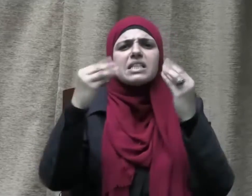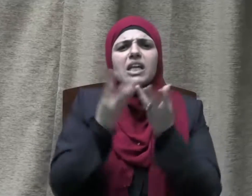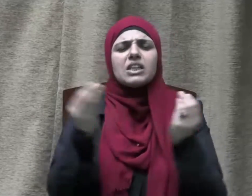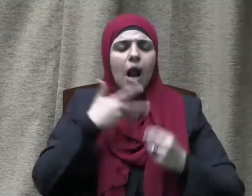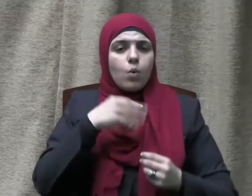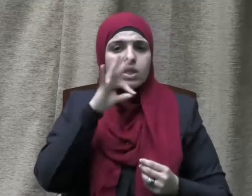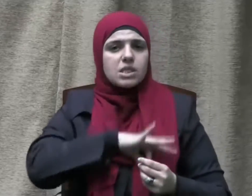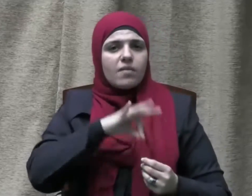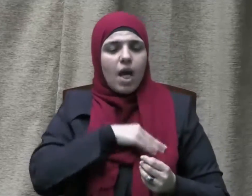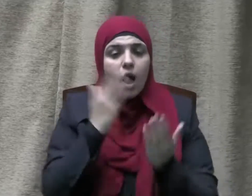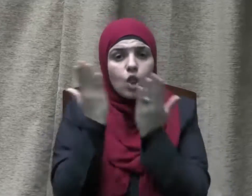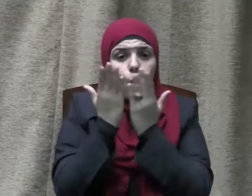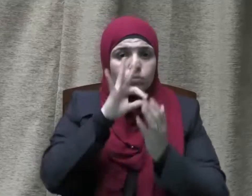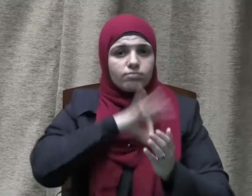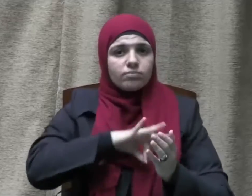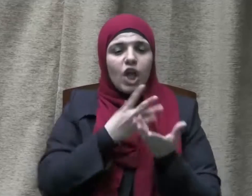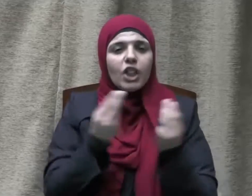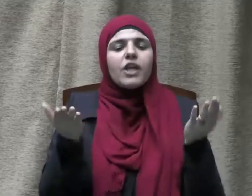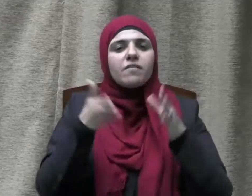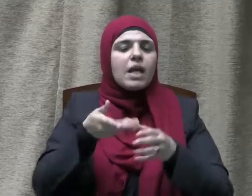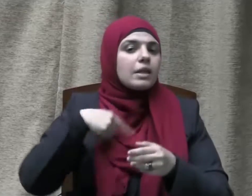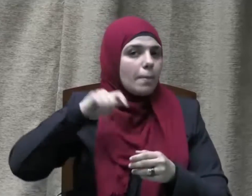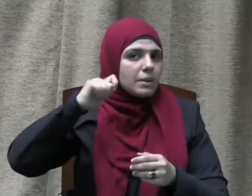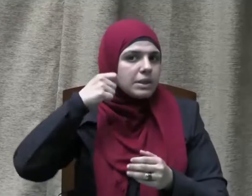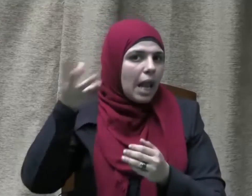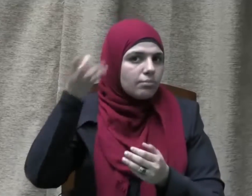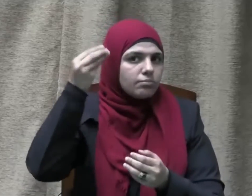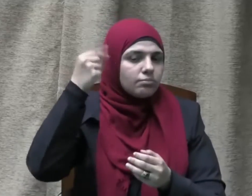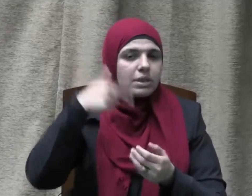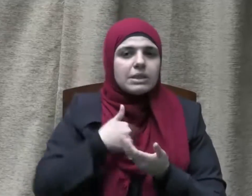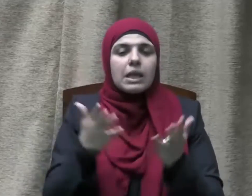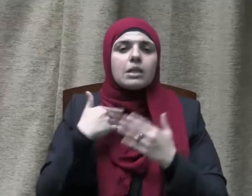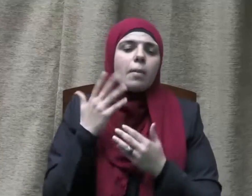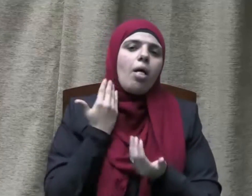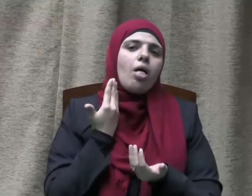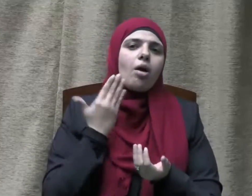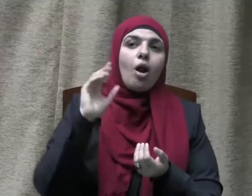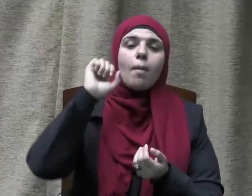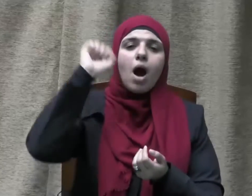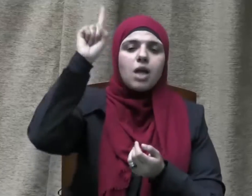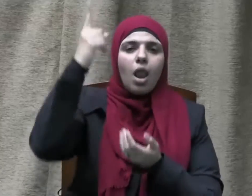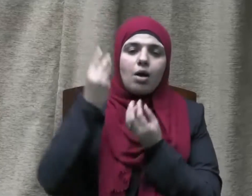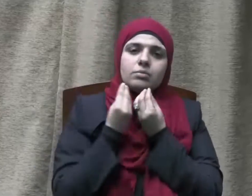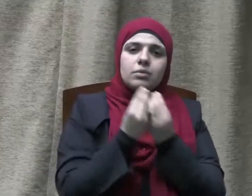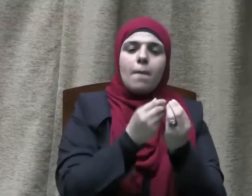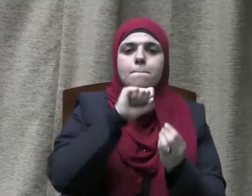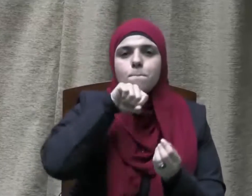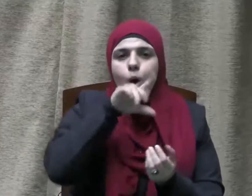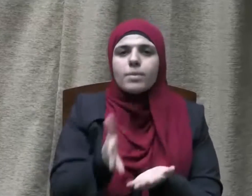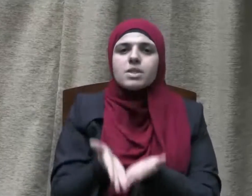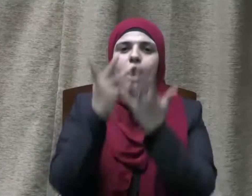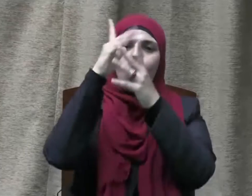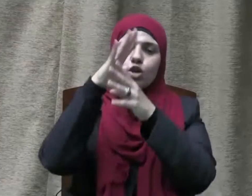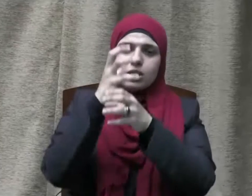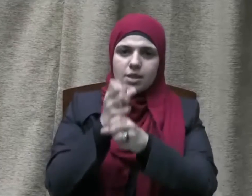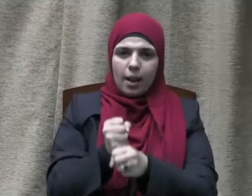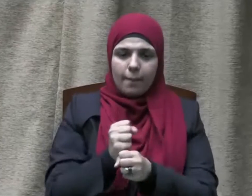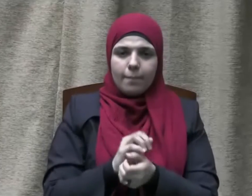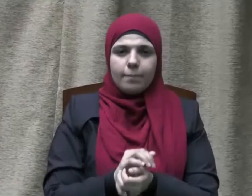والعبر المستفادة من هذا التكريم الإلهي للنبي صلى الله عليه وسلم